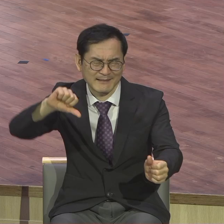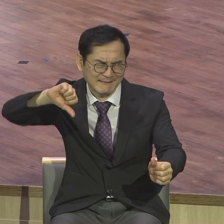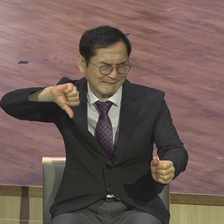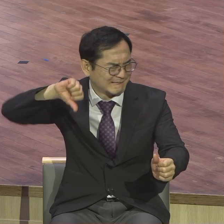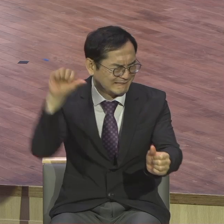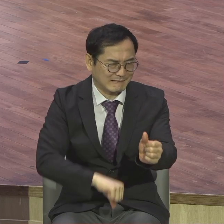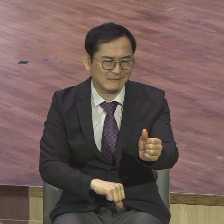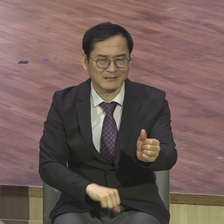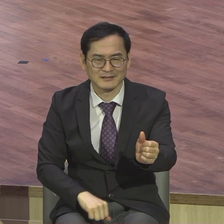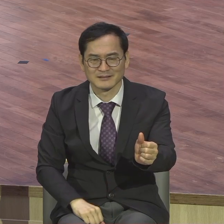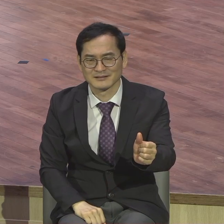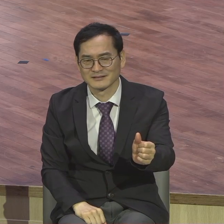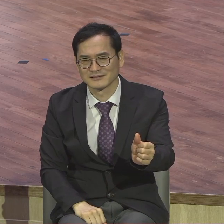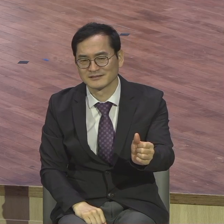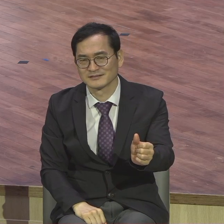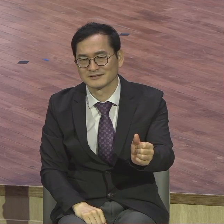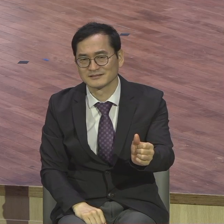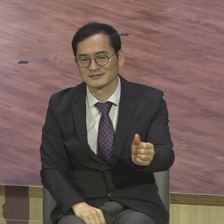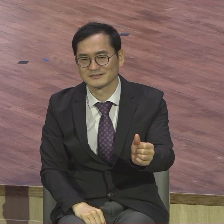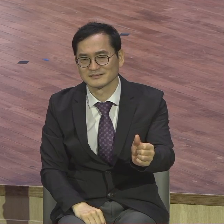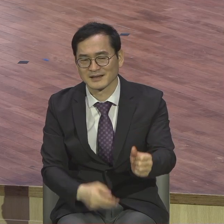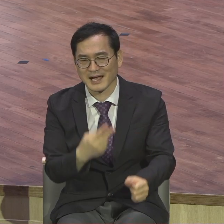1순위가 워런 하딩 이에요